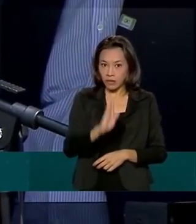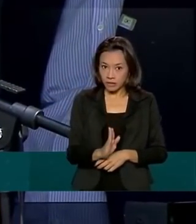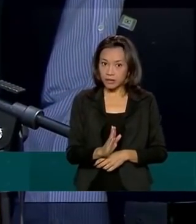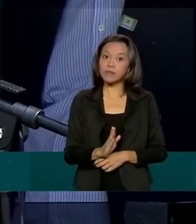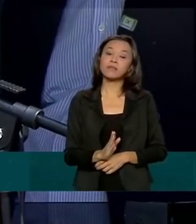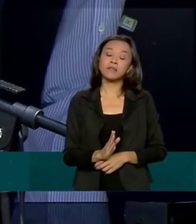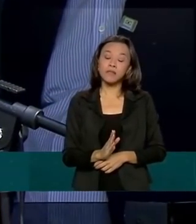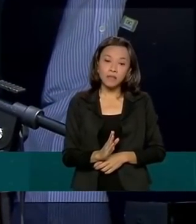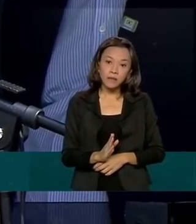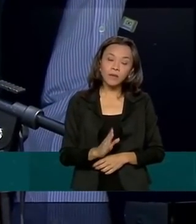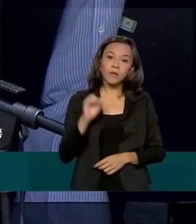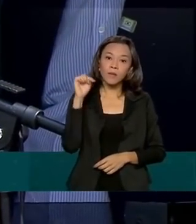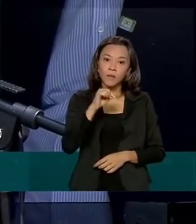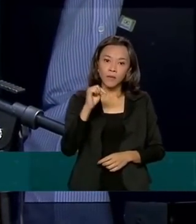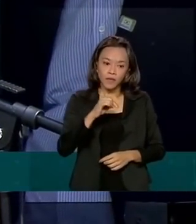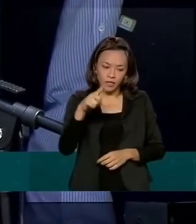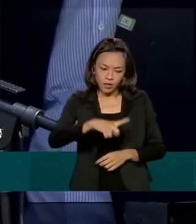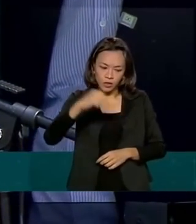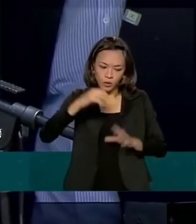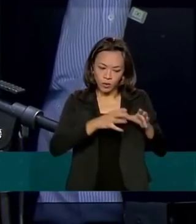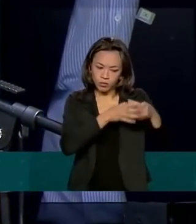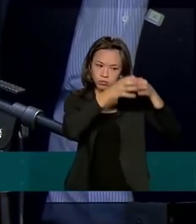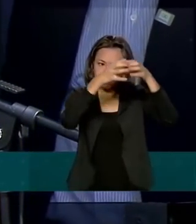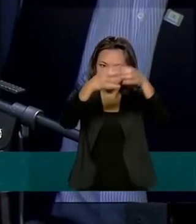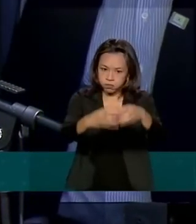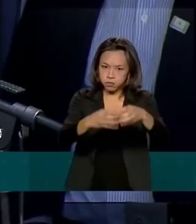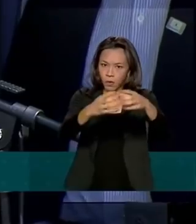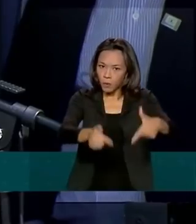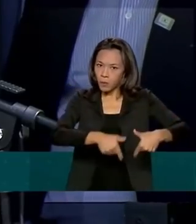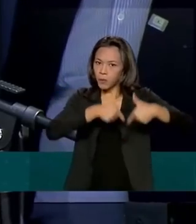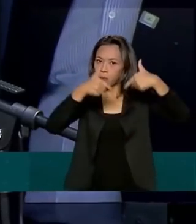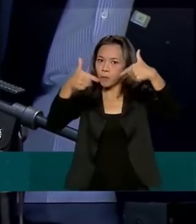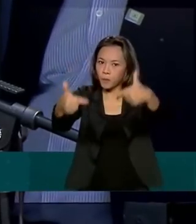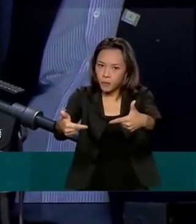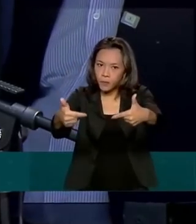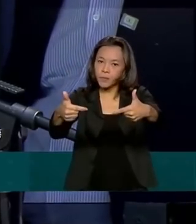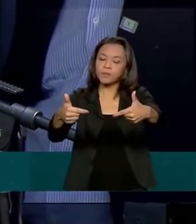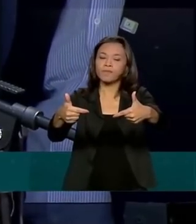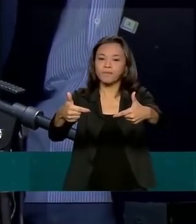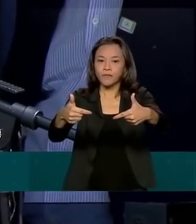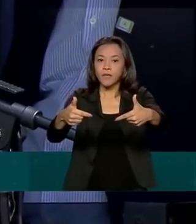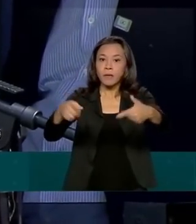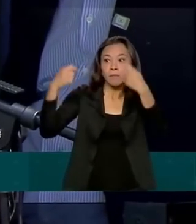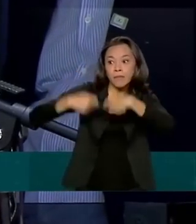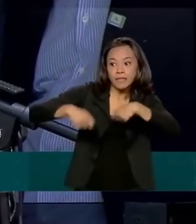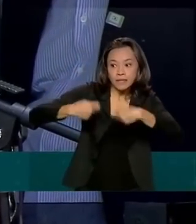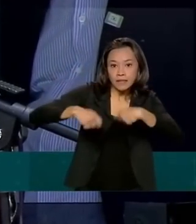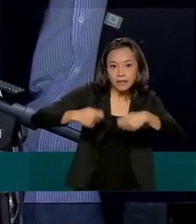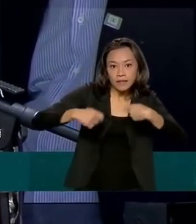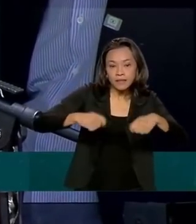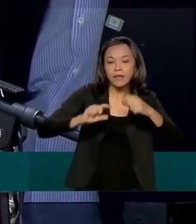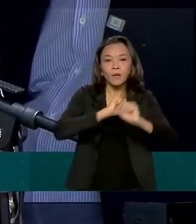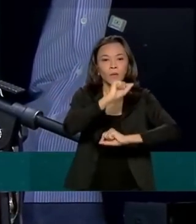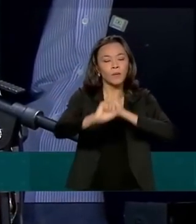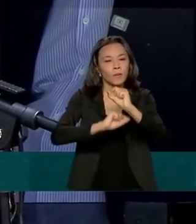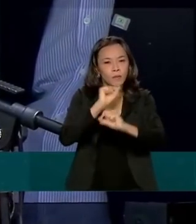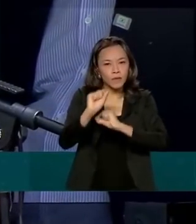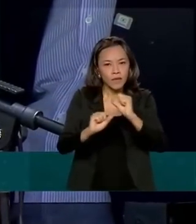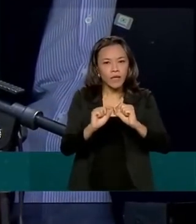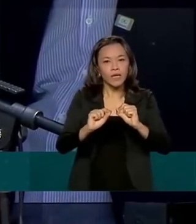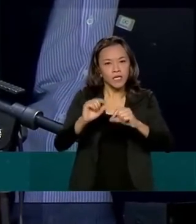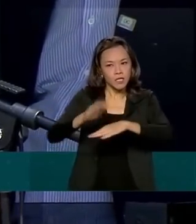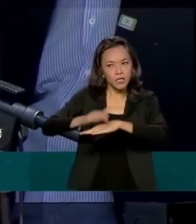aquela que é escolhida para suas missões mais marcantes, quando o Exército precisa que os resultados sejam